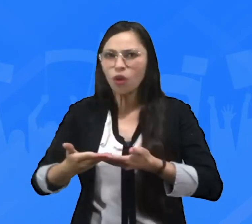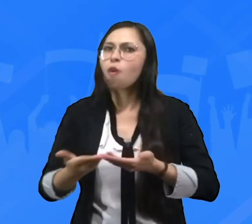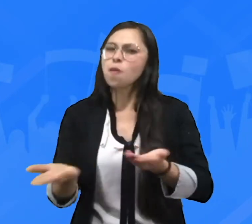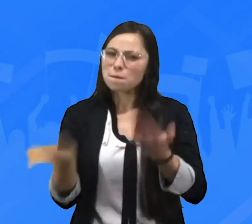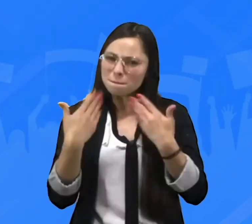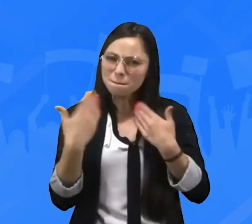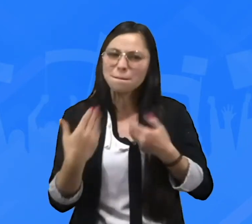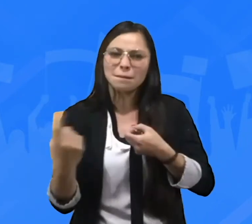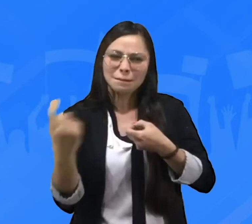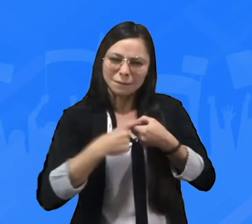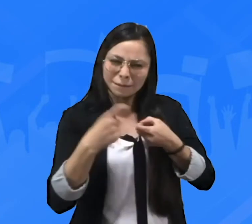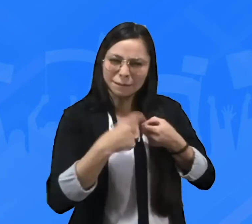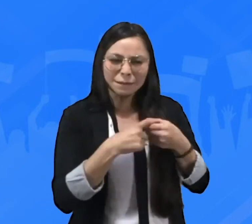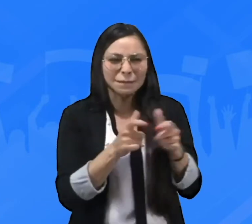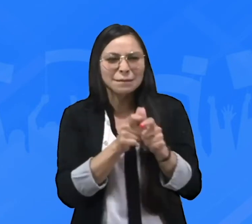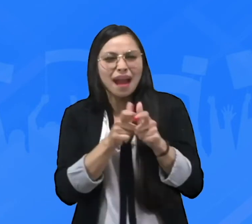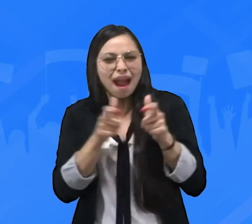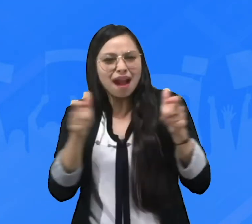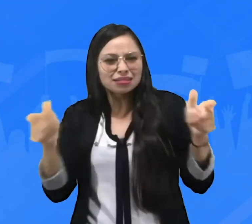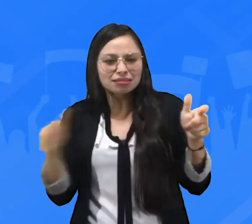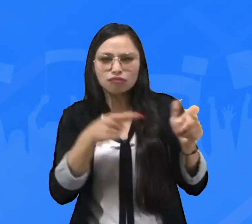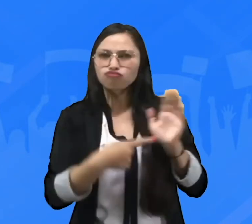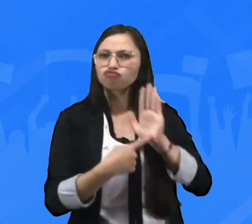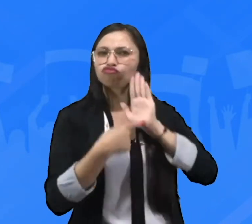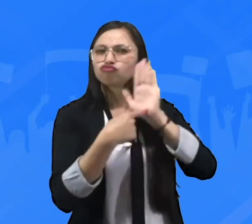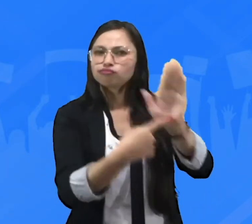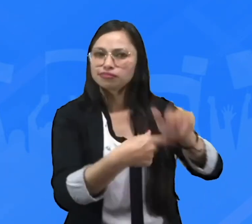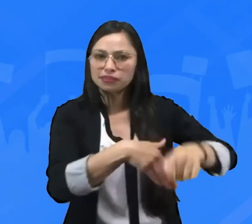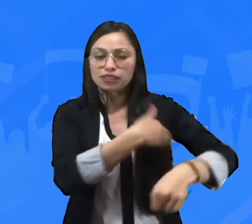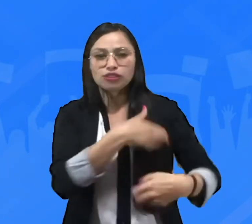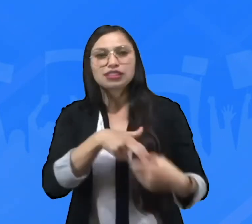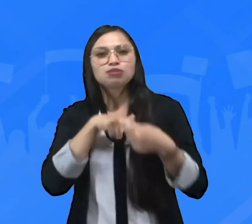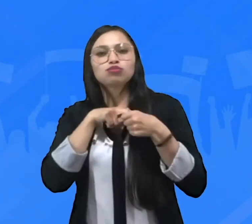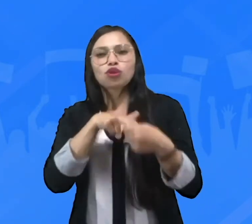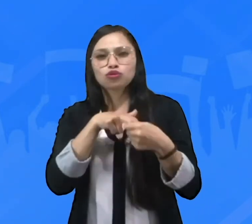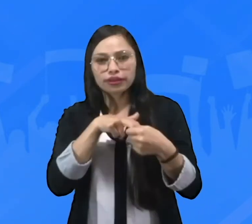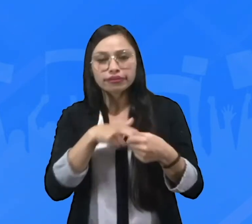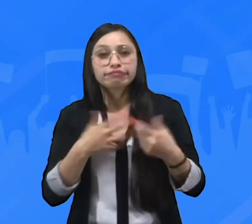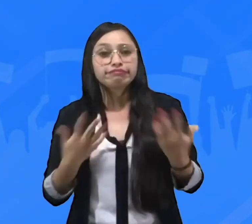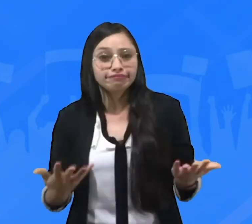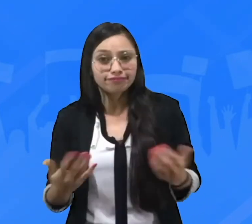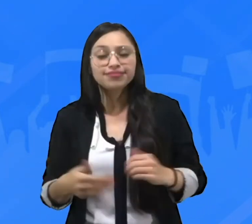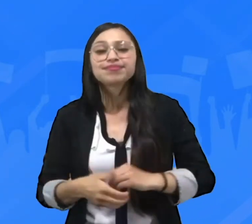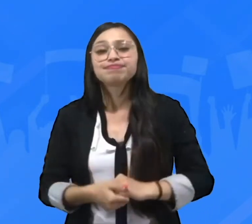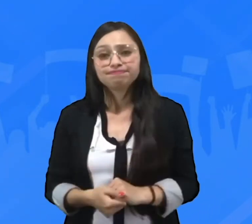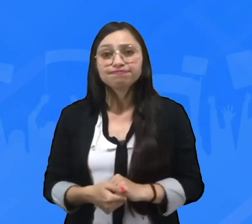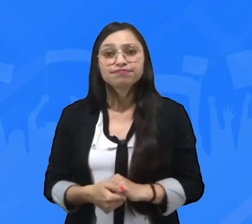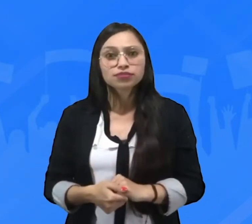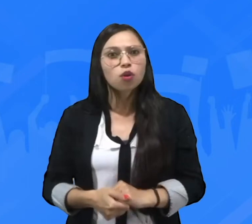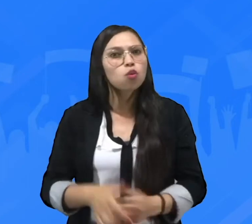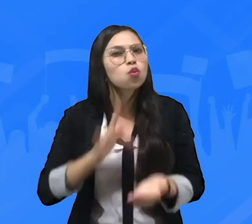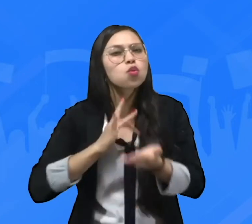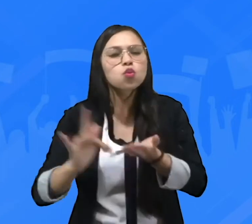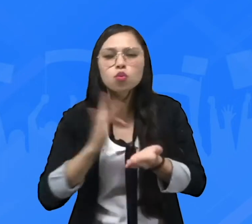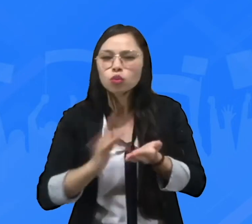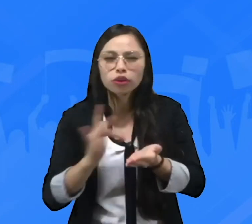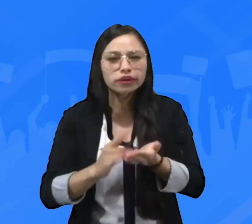documento, no importa. Esta información nos servirá frente al Ministerio de Transporte. De manera urgente repliquen esta